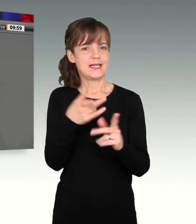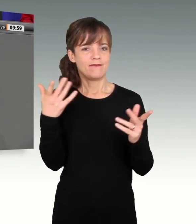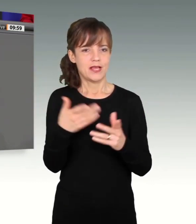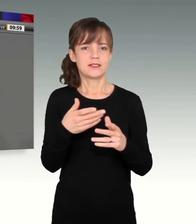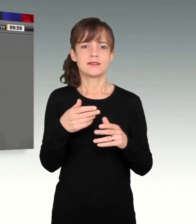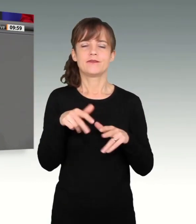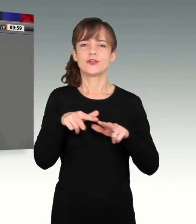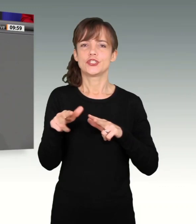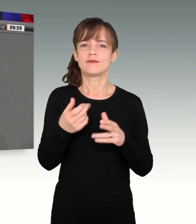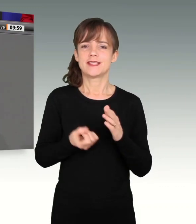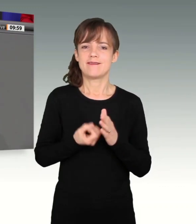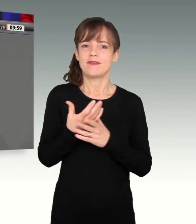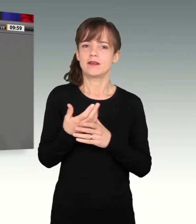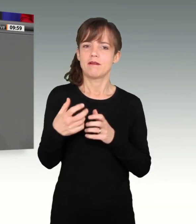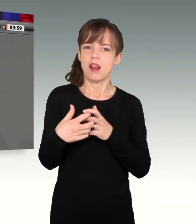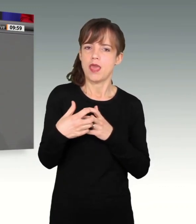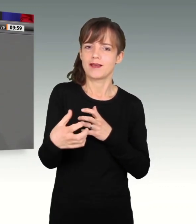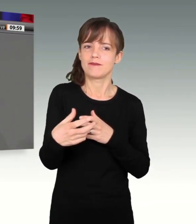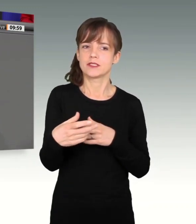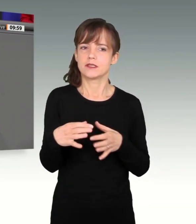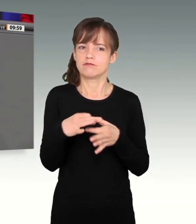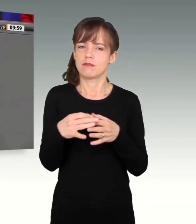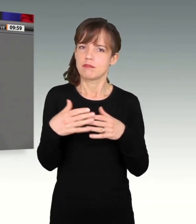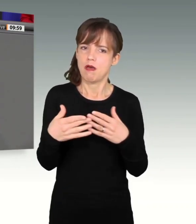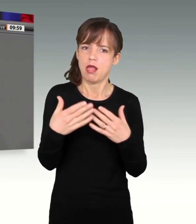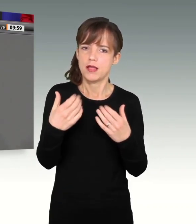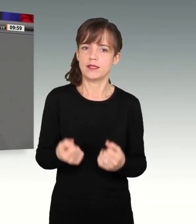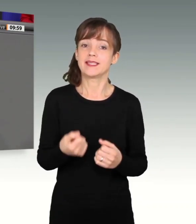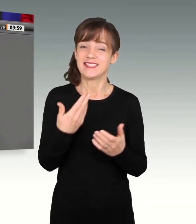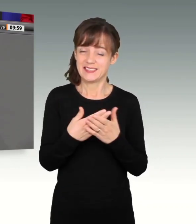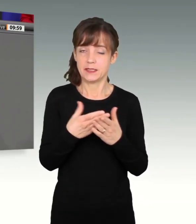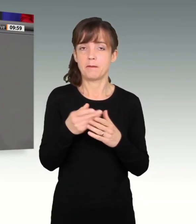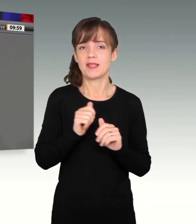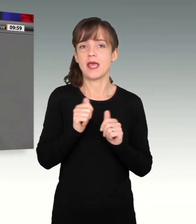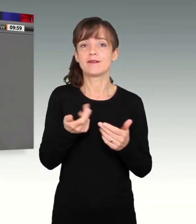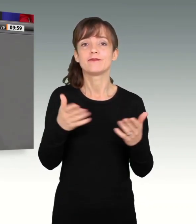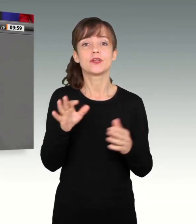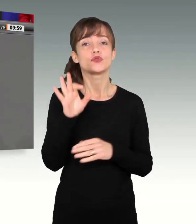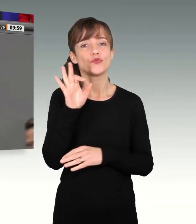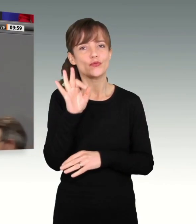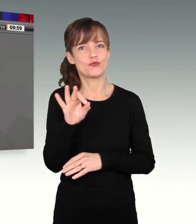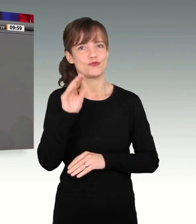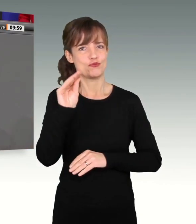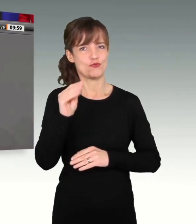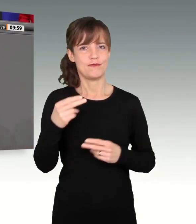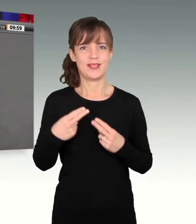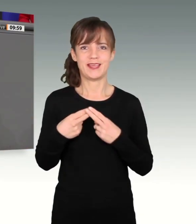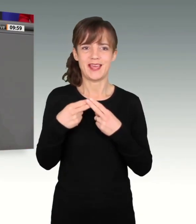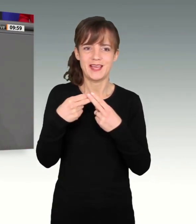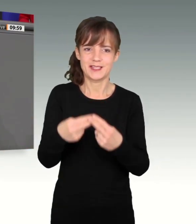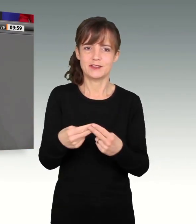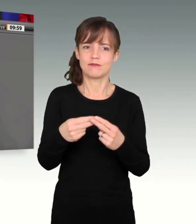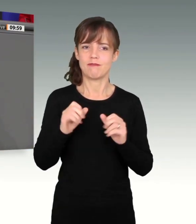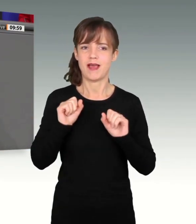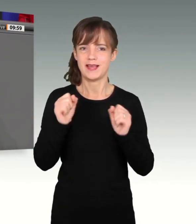Wirtschaftseffekte tragen dazu bei, im Interesse zukünftiger Generationen aktiv zu